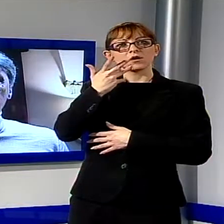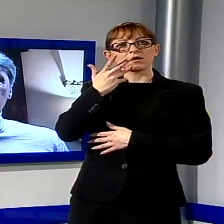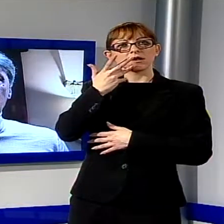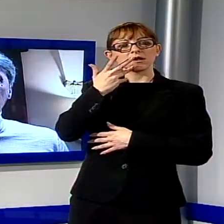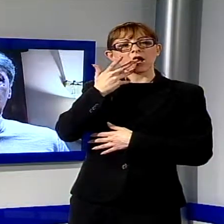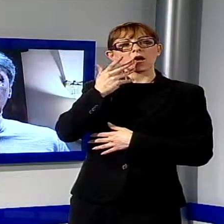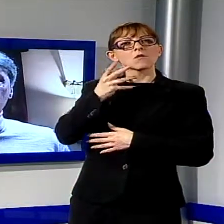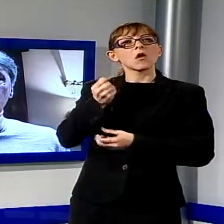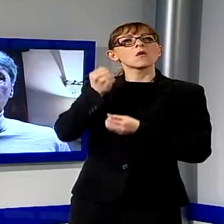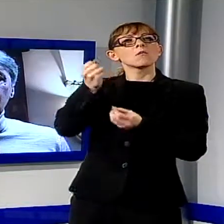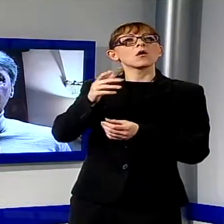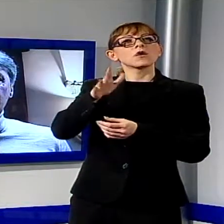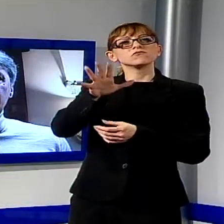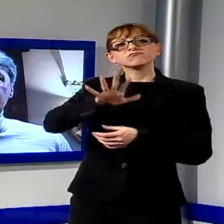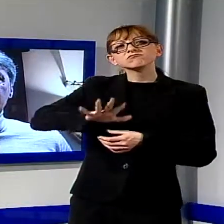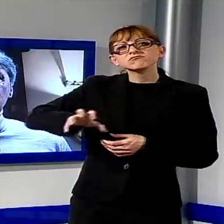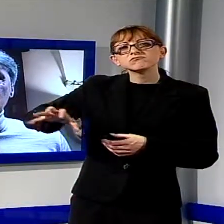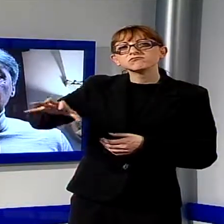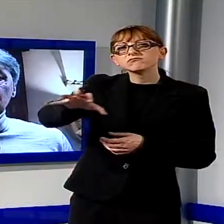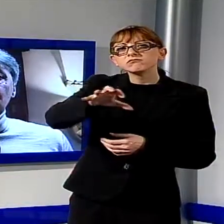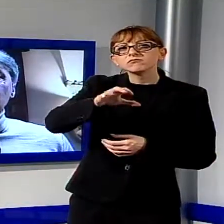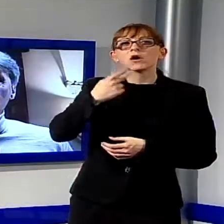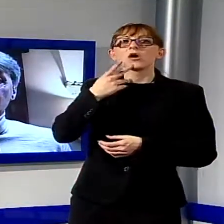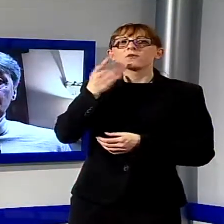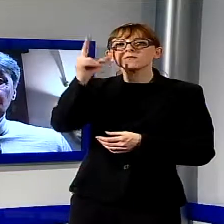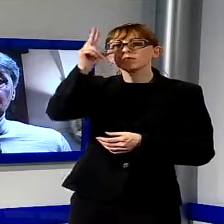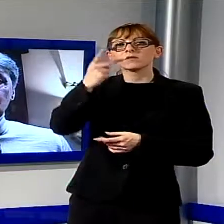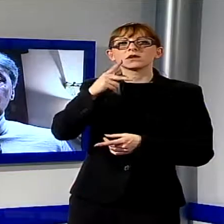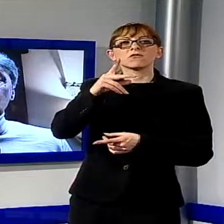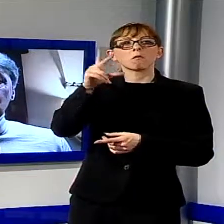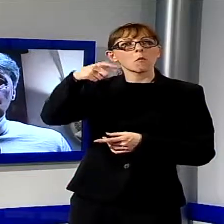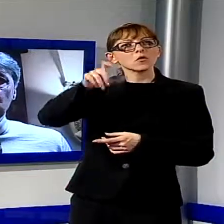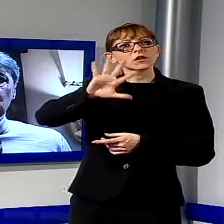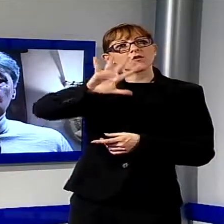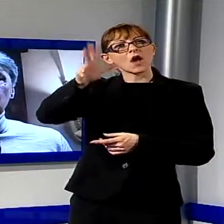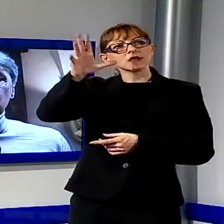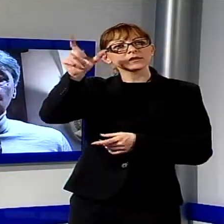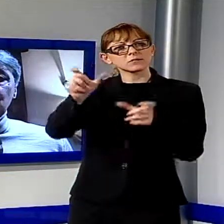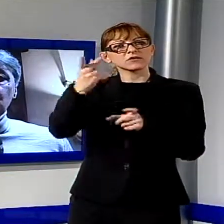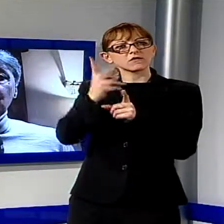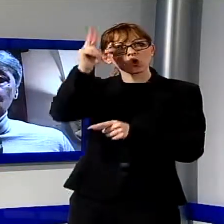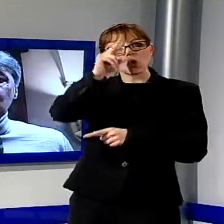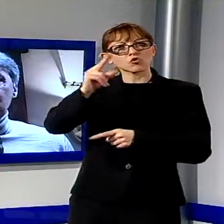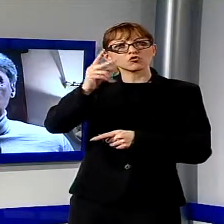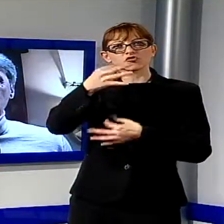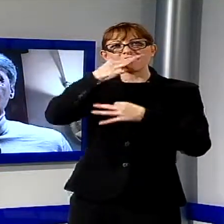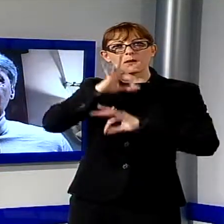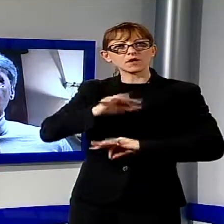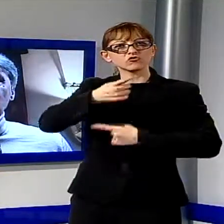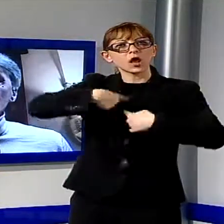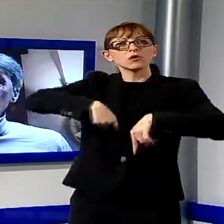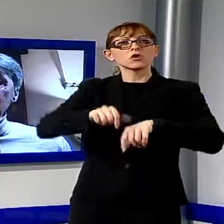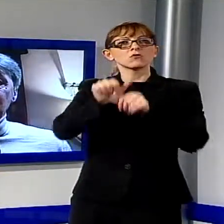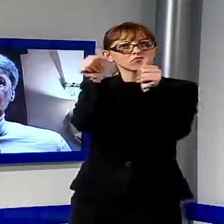posti della città proprio per far conoscere la nostra capacità formativa e le nostre produzioni sempre di più e sempre di più vogliamo che Lucca sia proprio